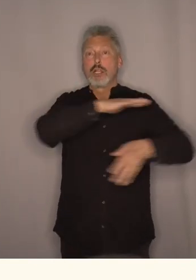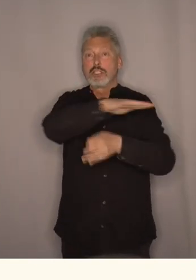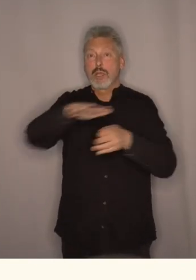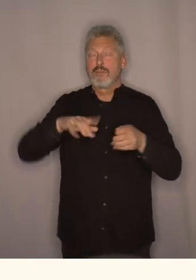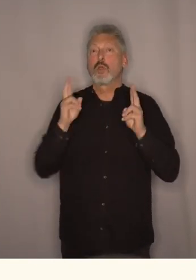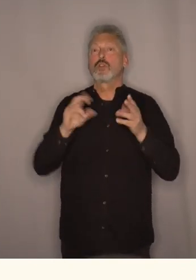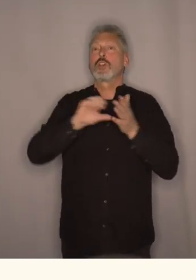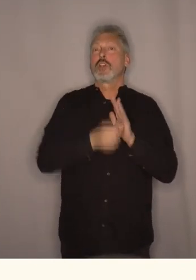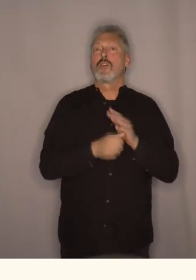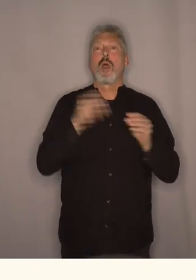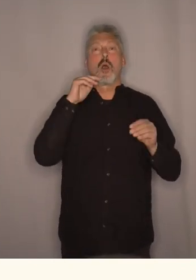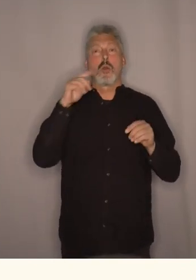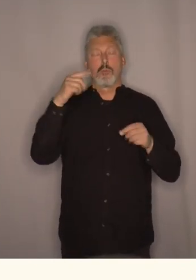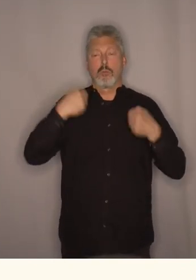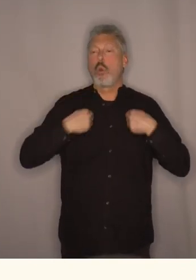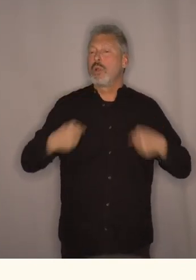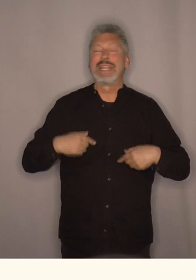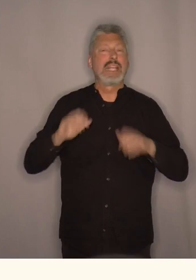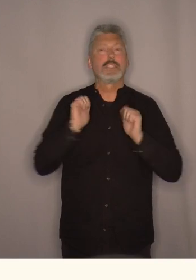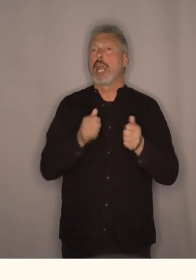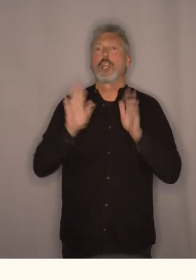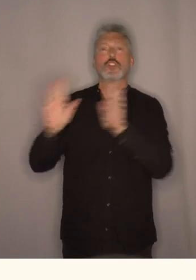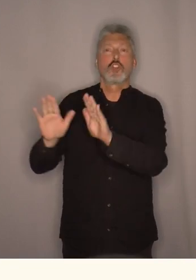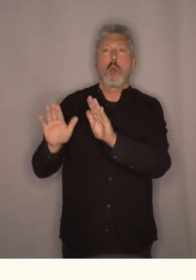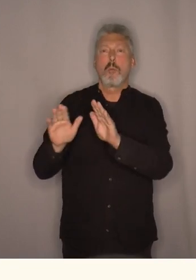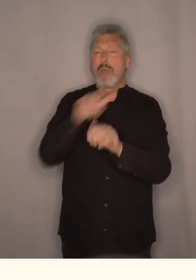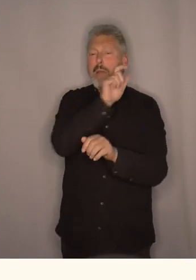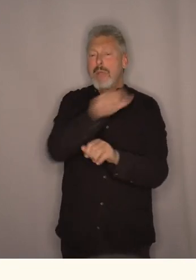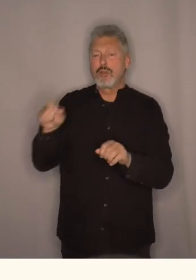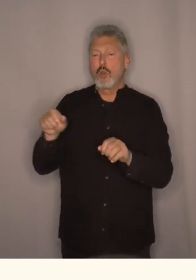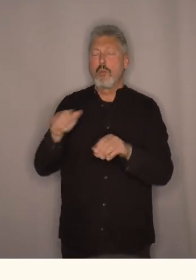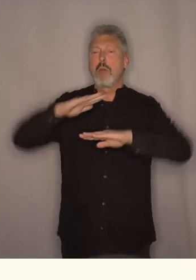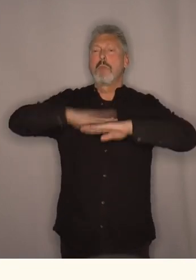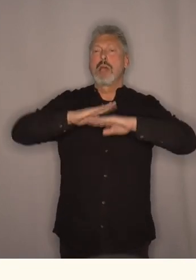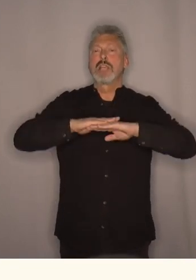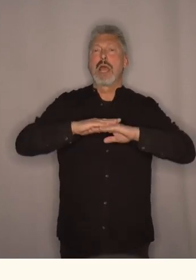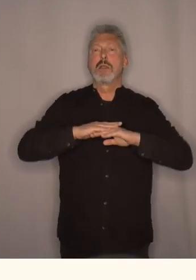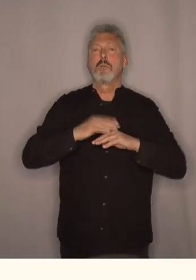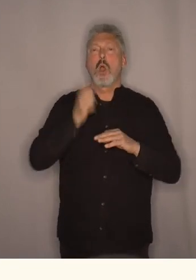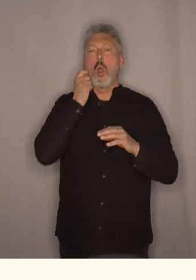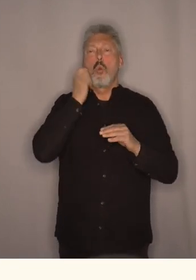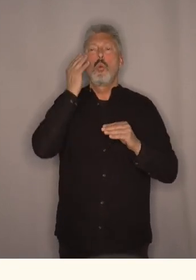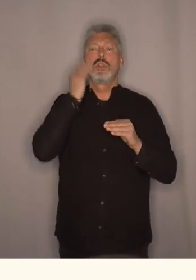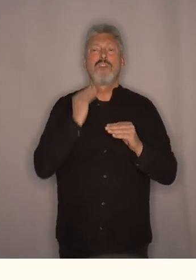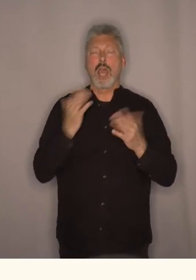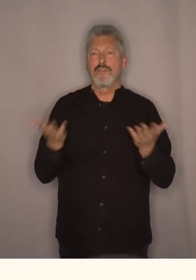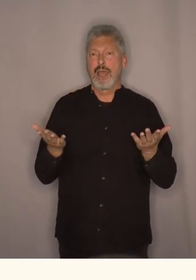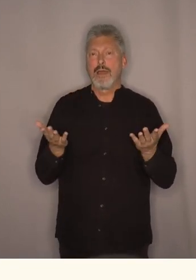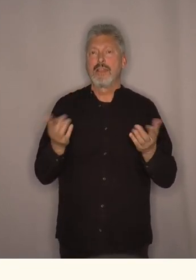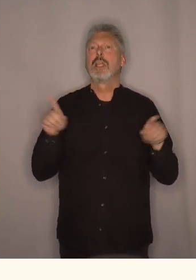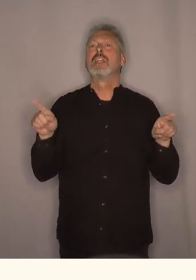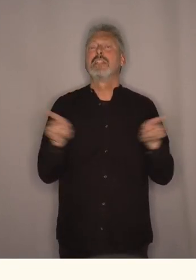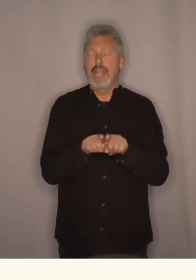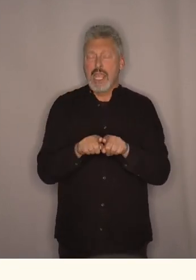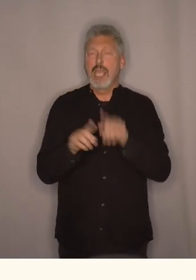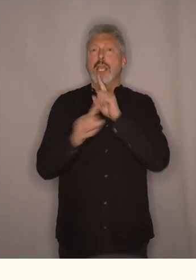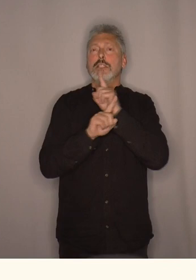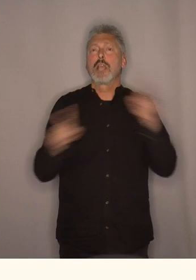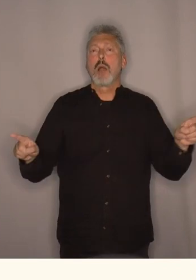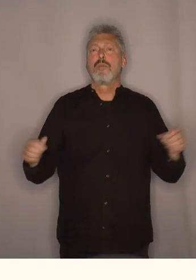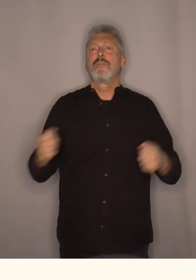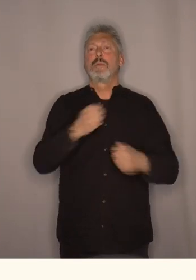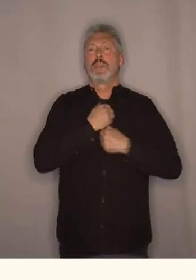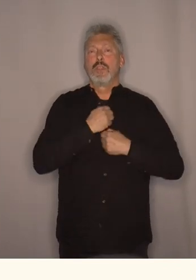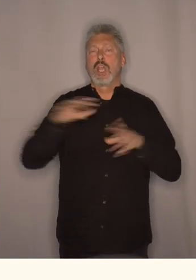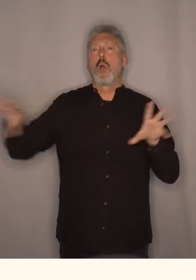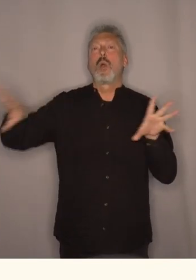politiet ikke skal stanse personer basert på hudfarget. Det er sånn vi skaper trygge og inkluderende lokalsamfunn